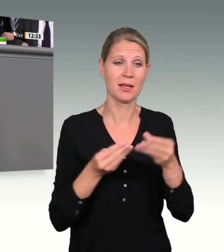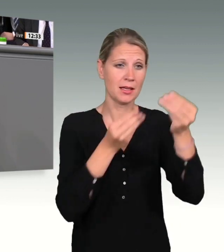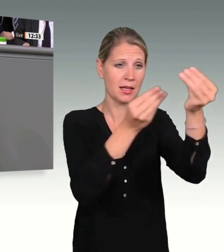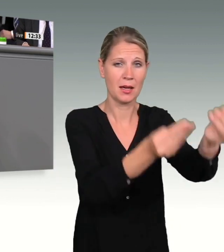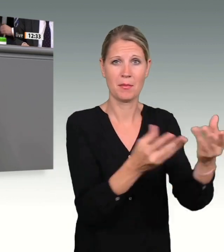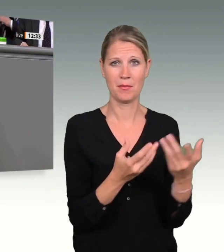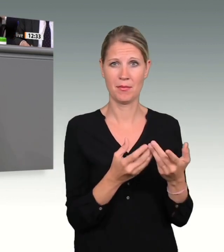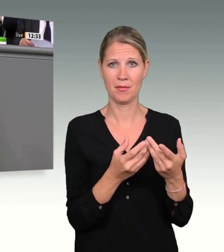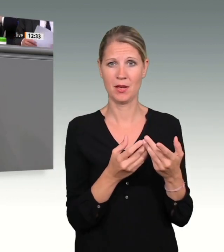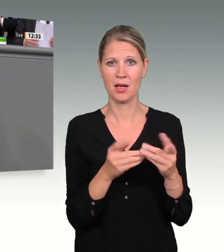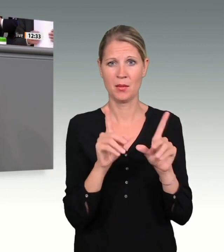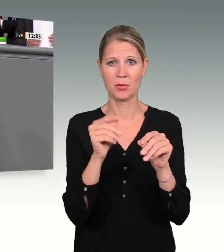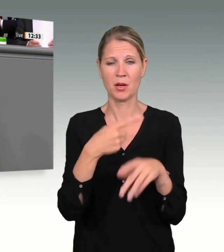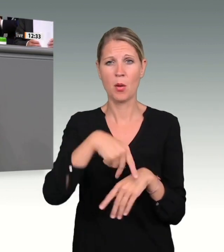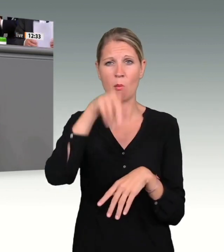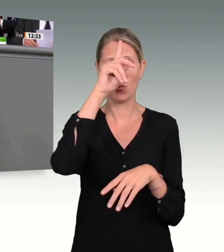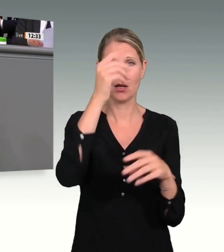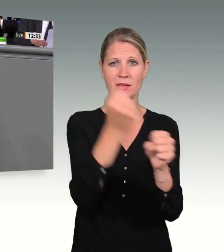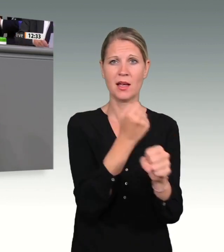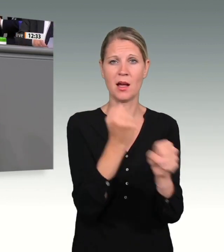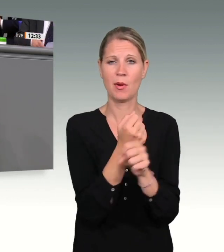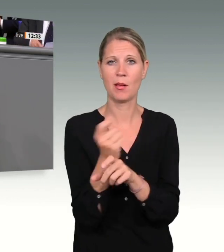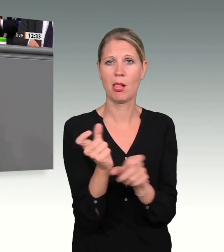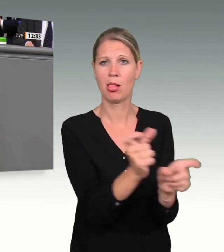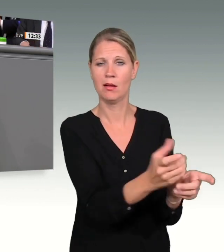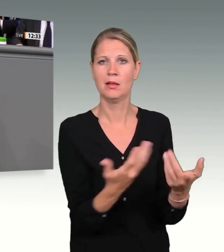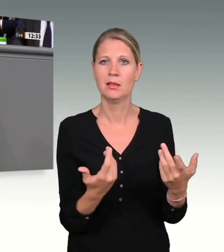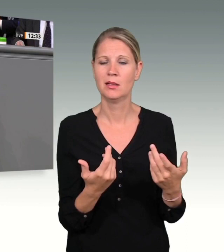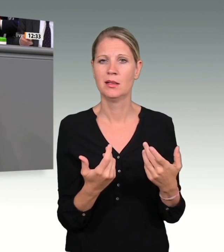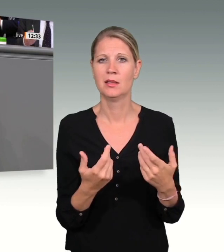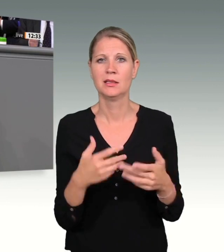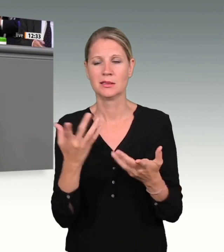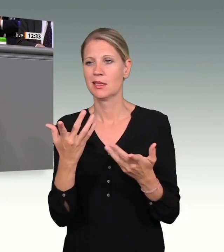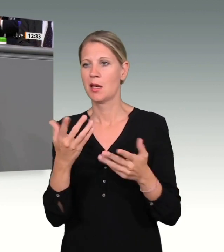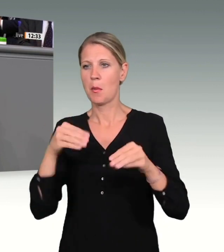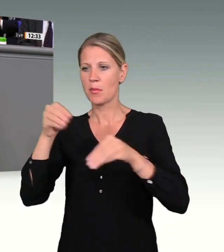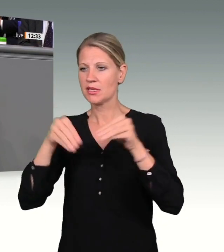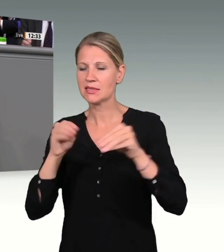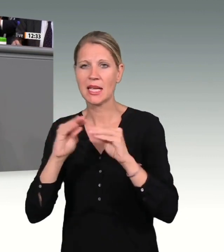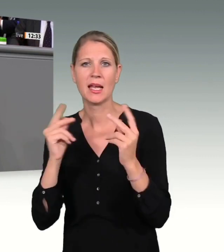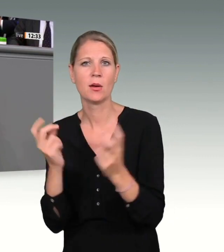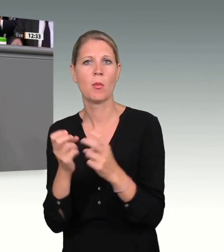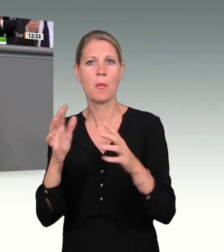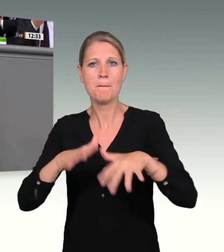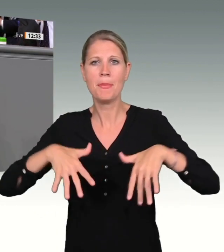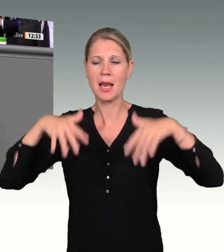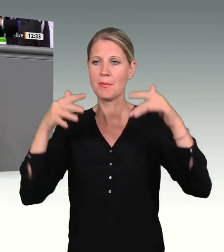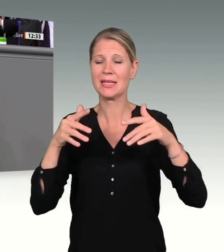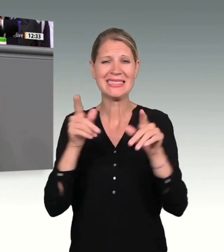Ministerien, wo Parlamente nichts davon mitbekommen haben. Ein solches Eigenleben von